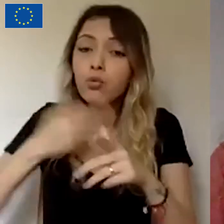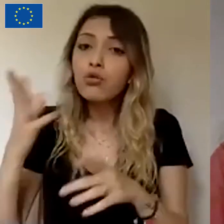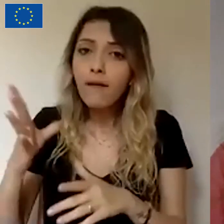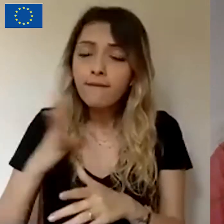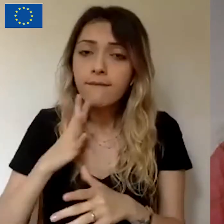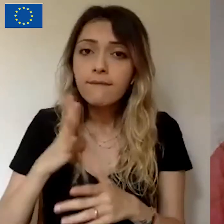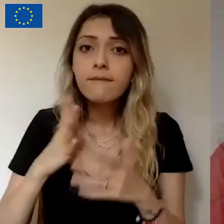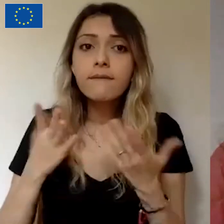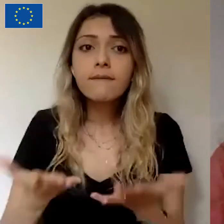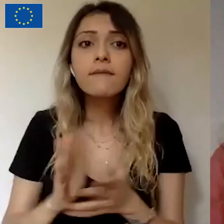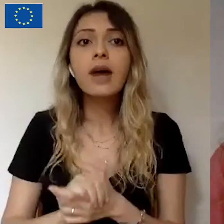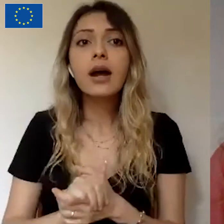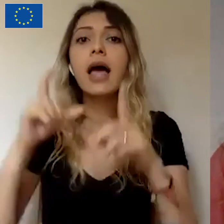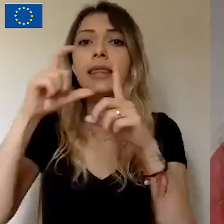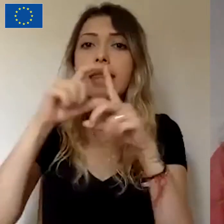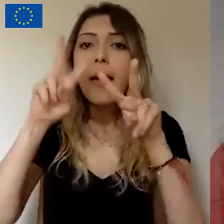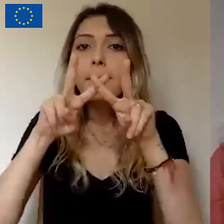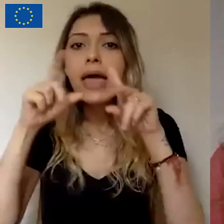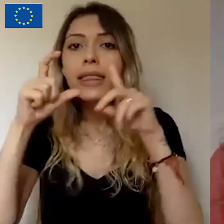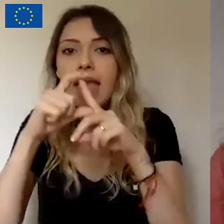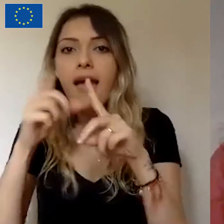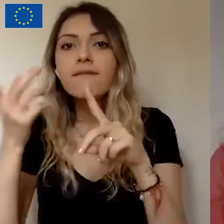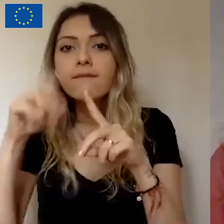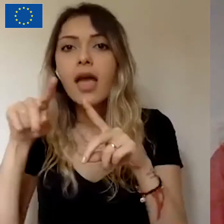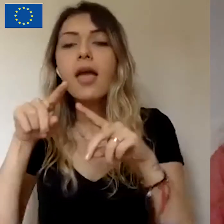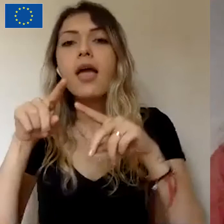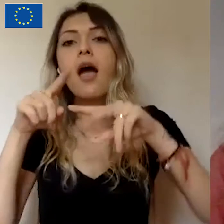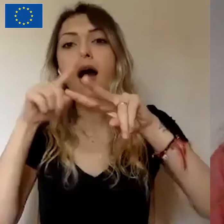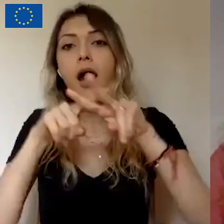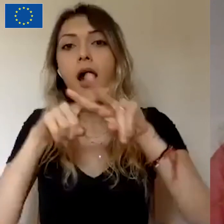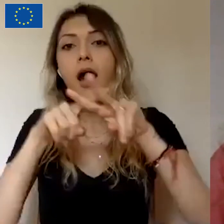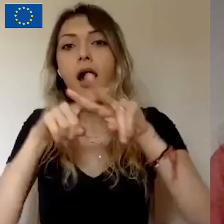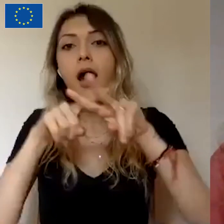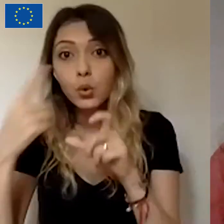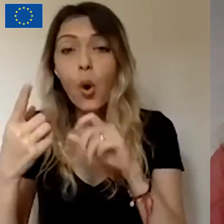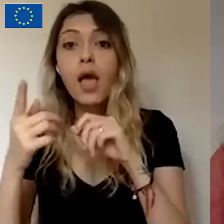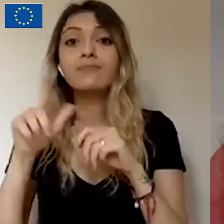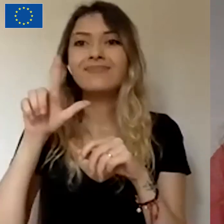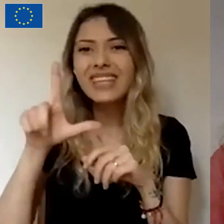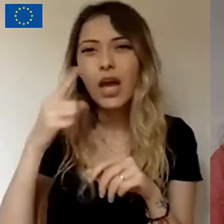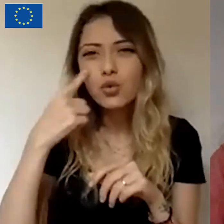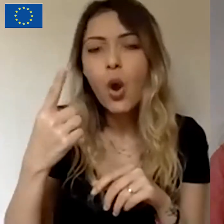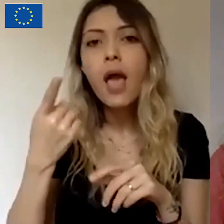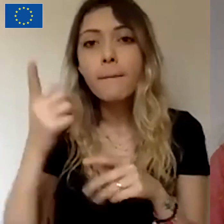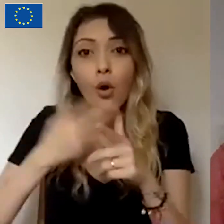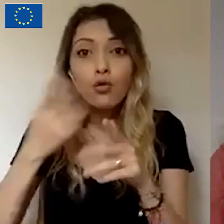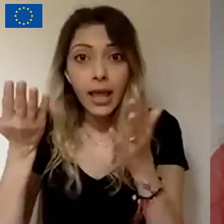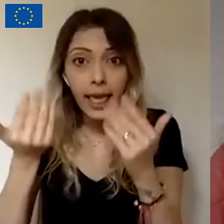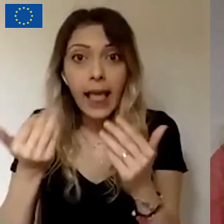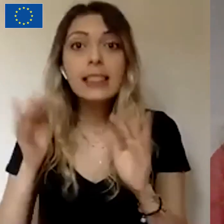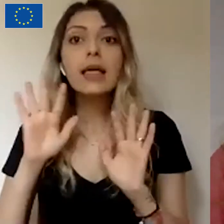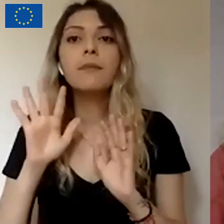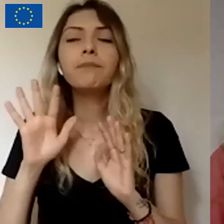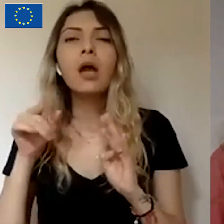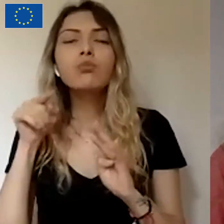DMD ve ALS hastalıklarına yönelik projeler geldi mesela. Çok bunların anlatım dili farkındalık yaratmaya müsait